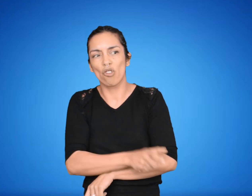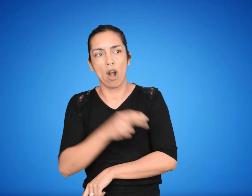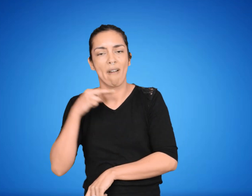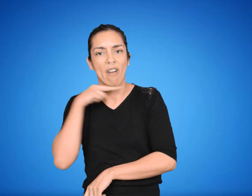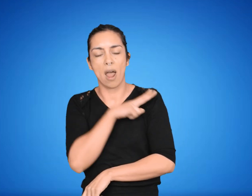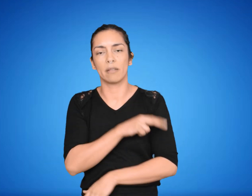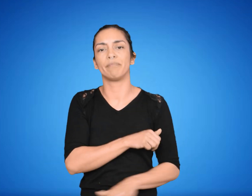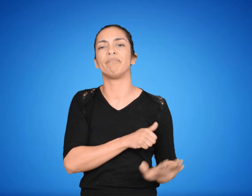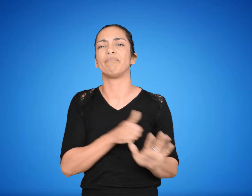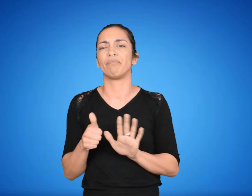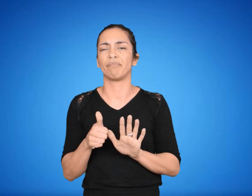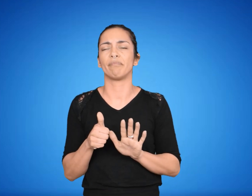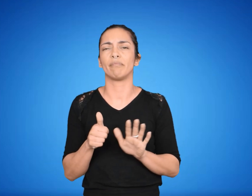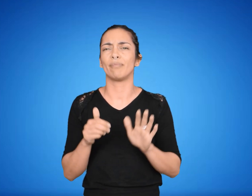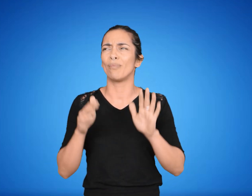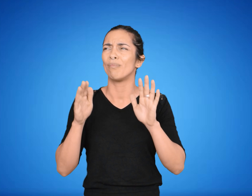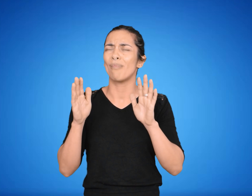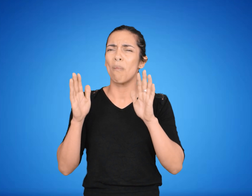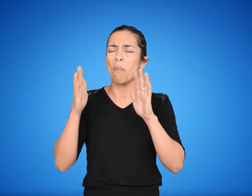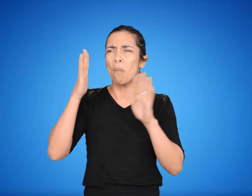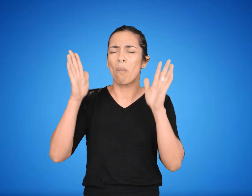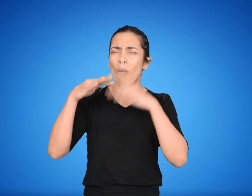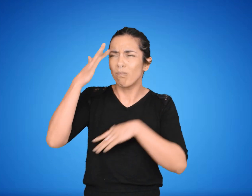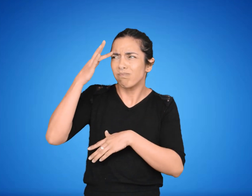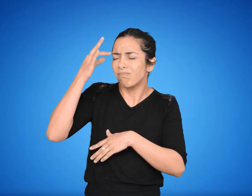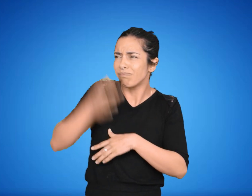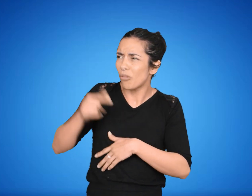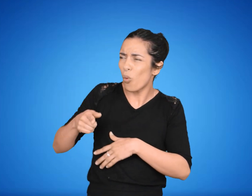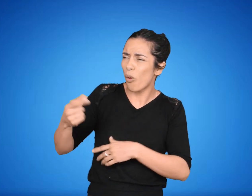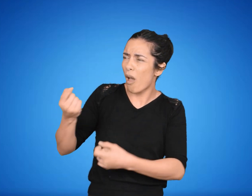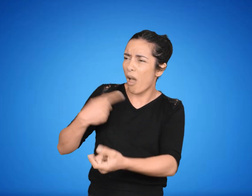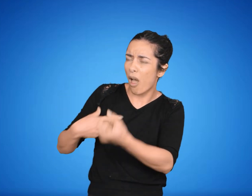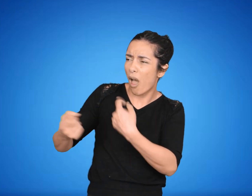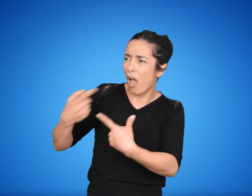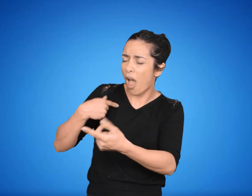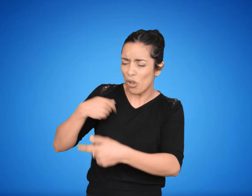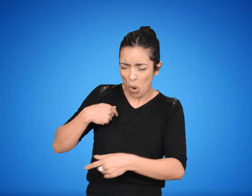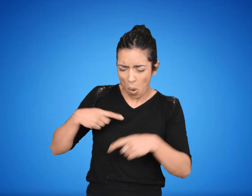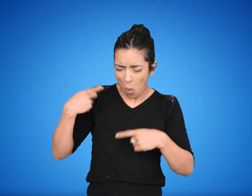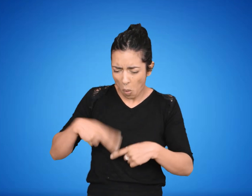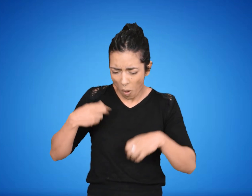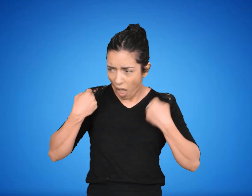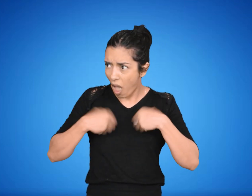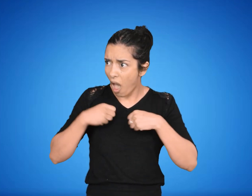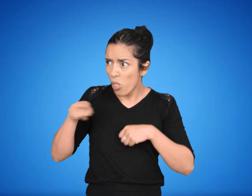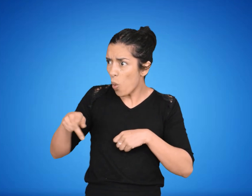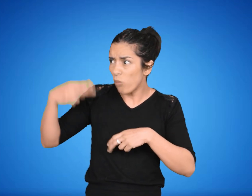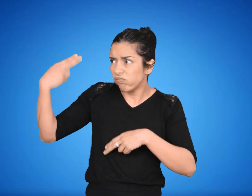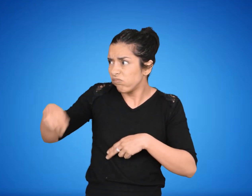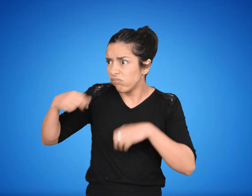6. No puedo creer que me estés regañando por no hacer ejercicio, cuando tú mismo nunca haces